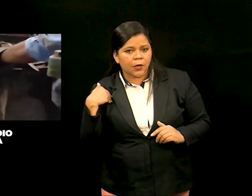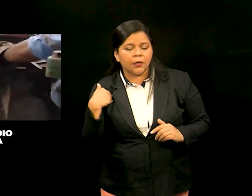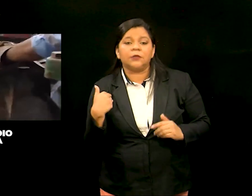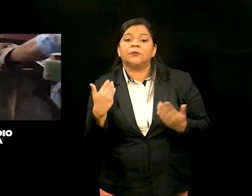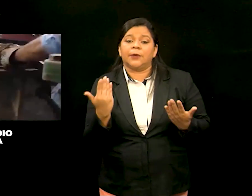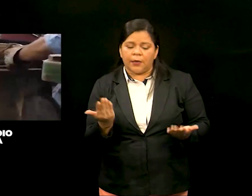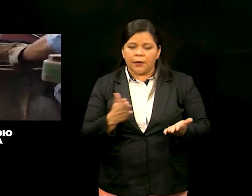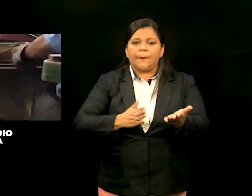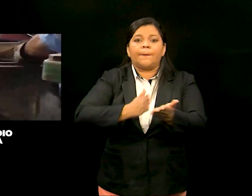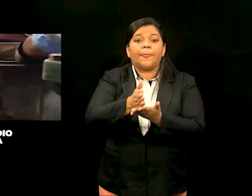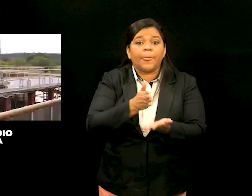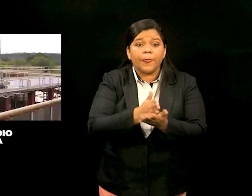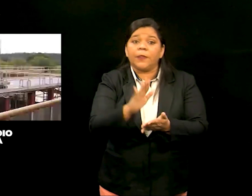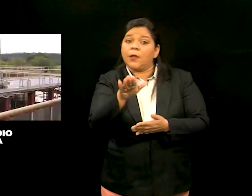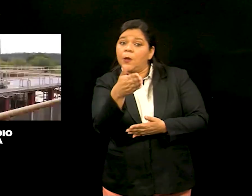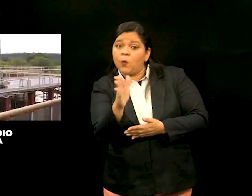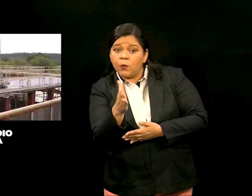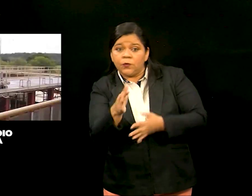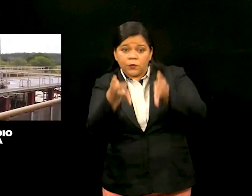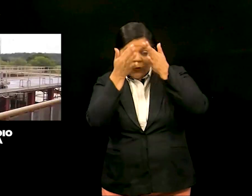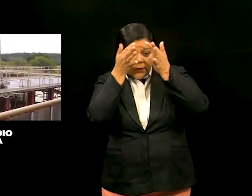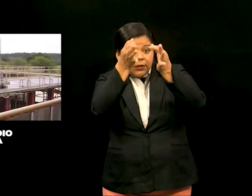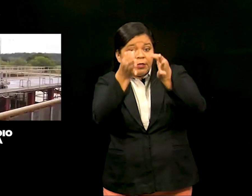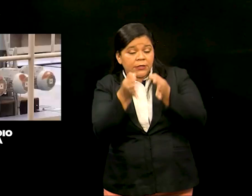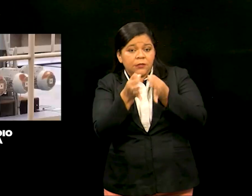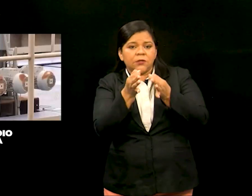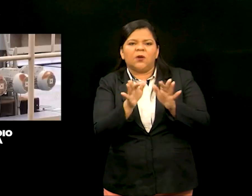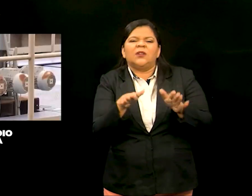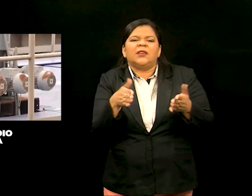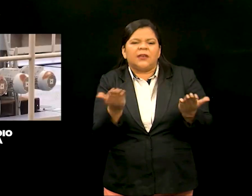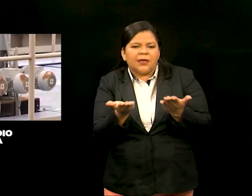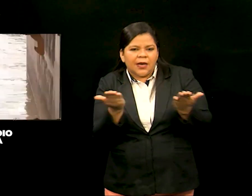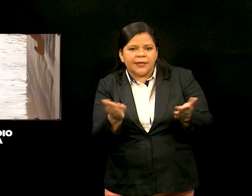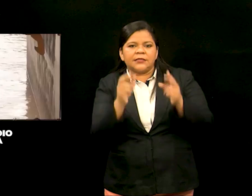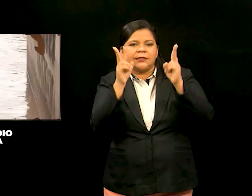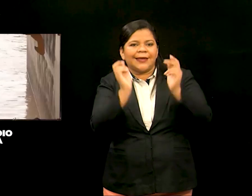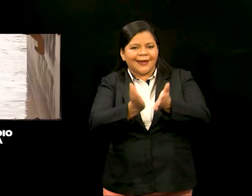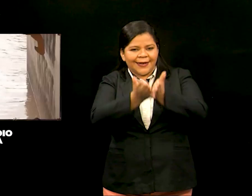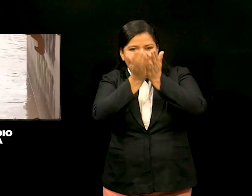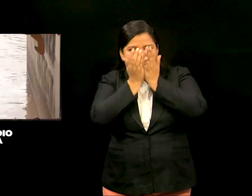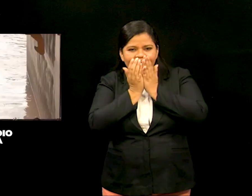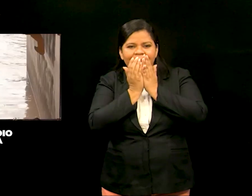en el acceso, uso y decisión sobre los recursos hídricos.